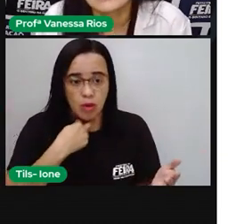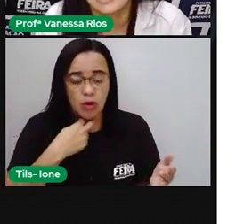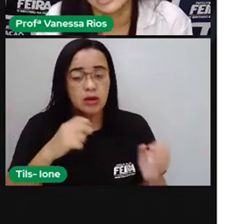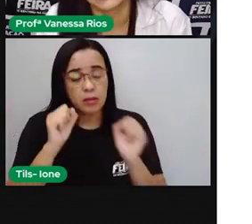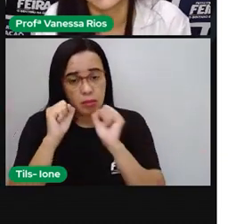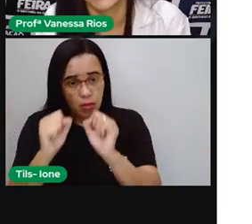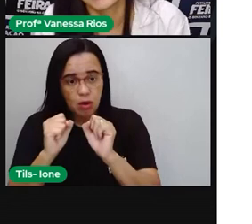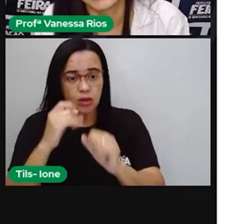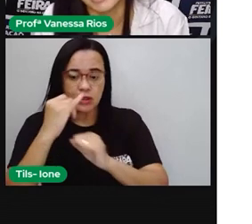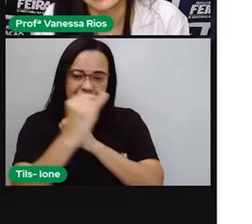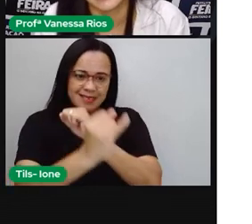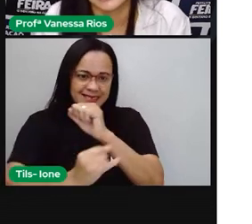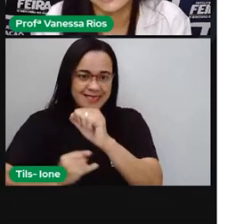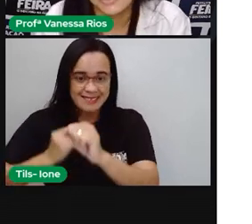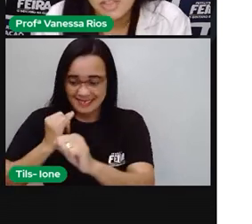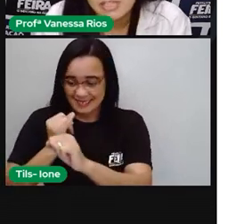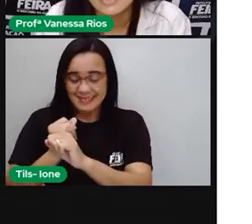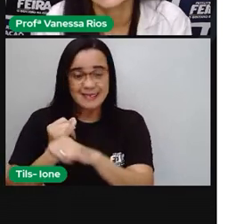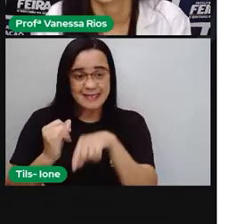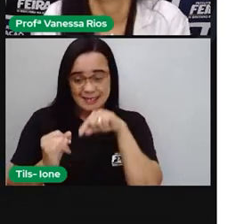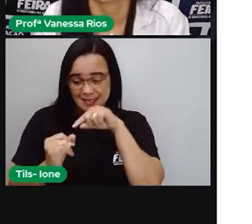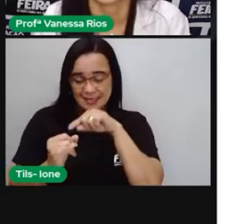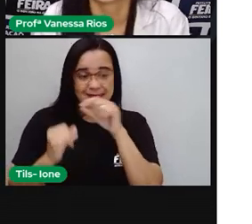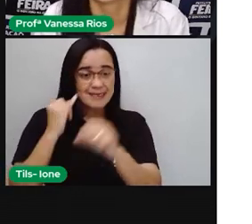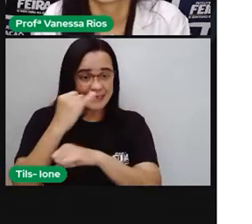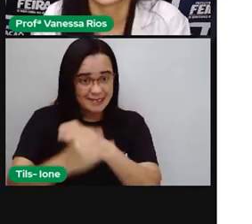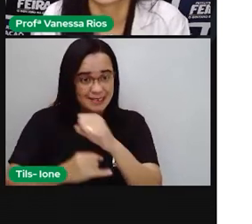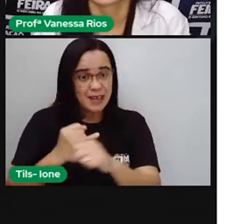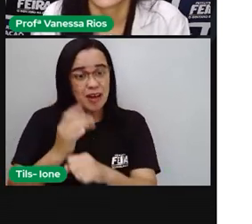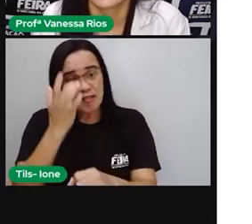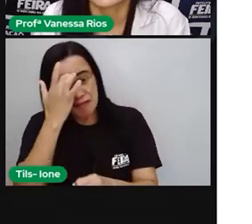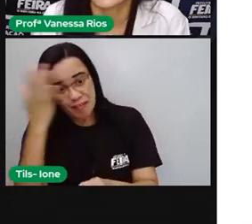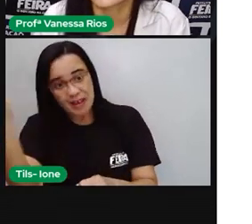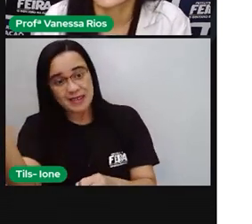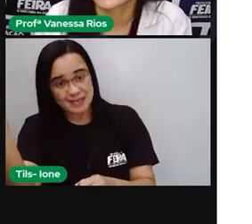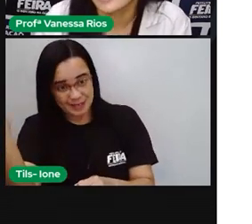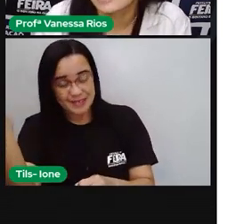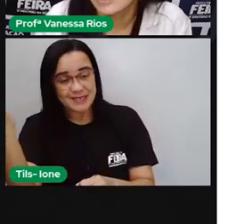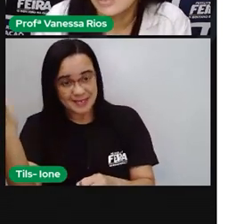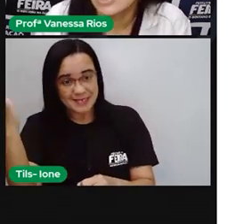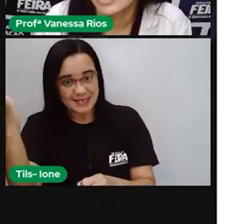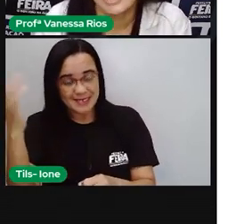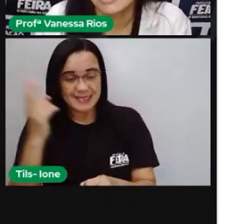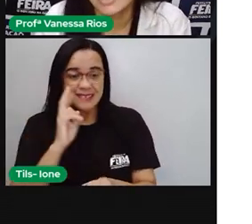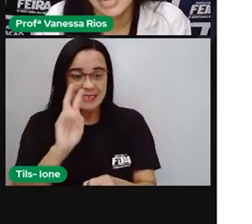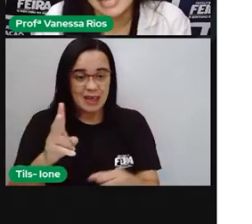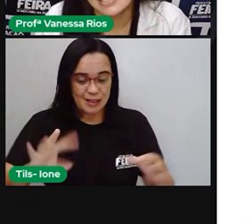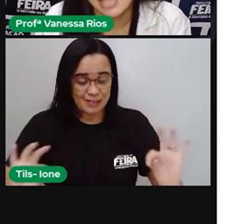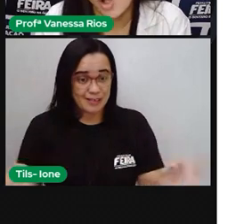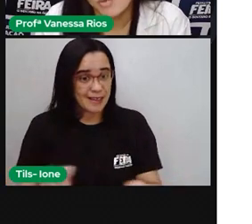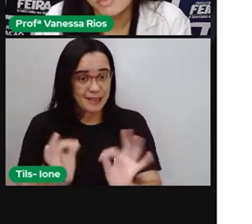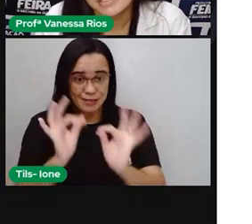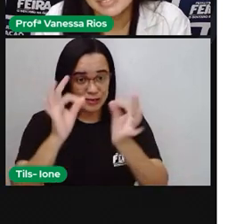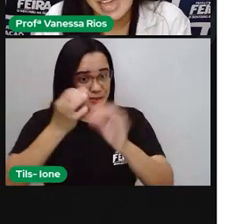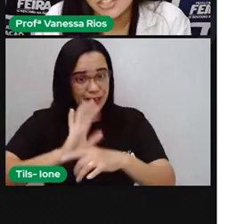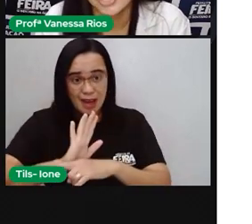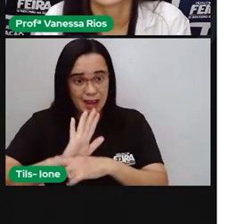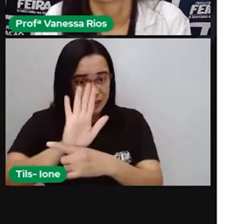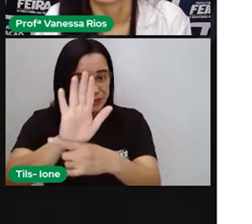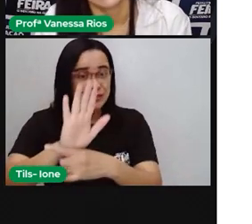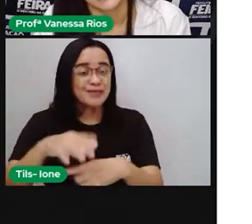física, de forma impressa, está difícil? Ótimo, ó. Olha só o que a tecnologia nos traz, né? Como